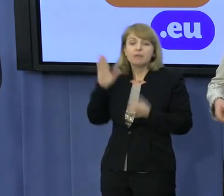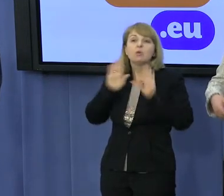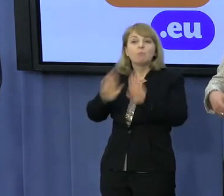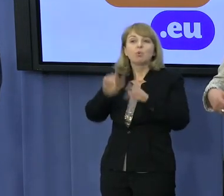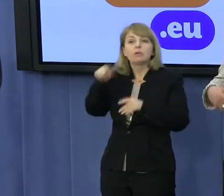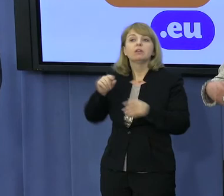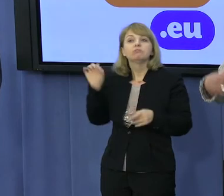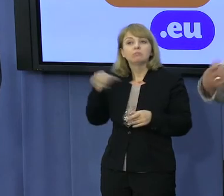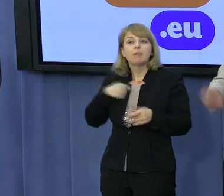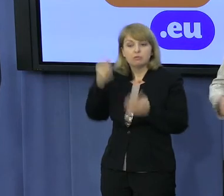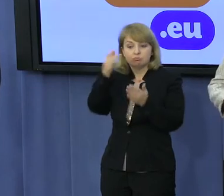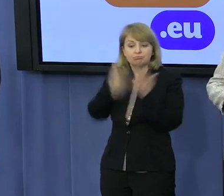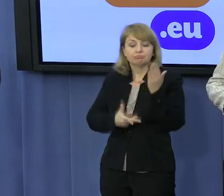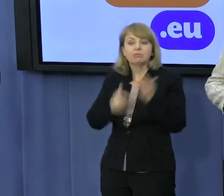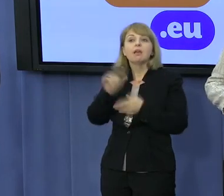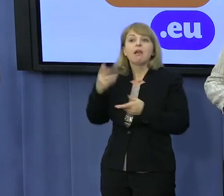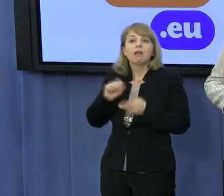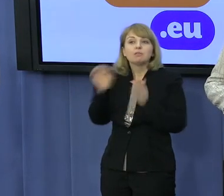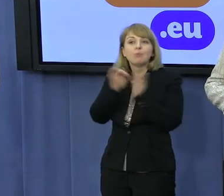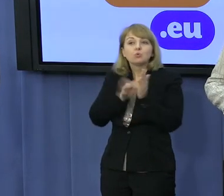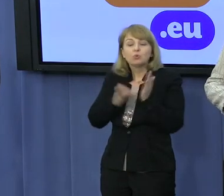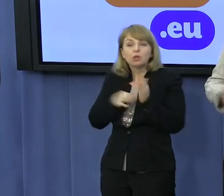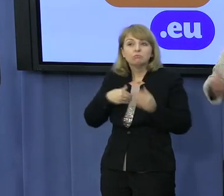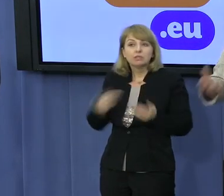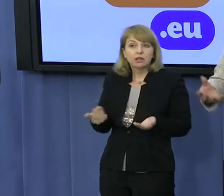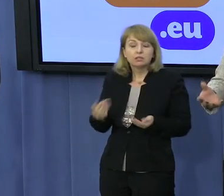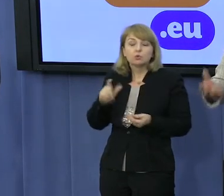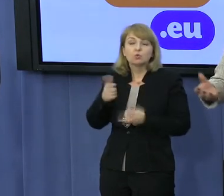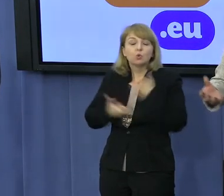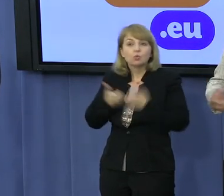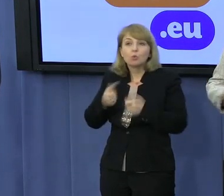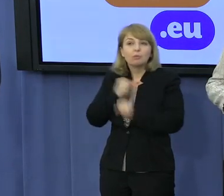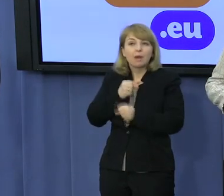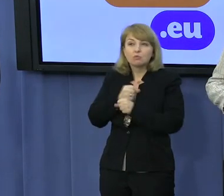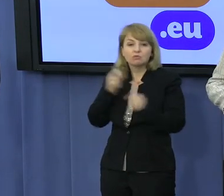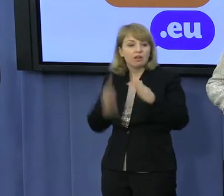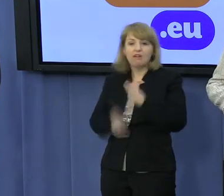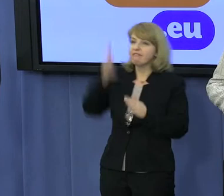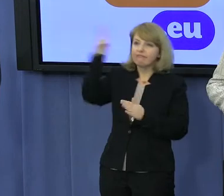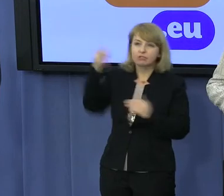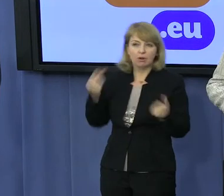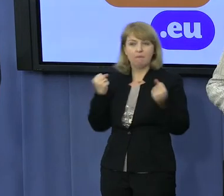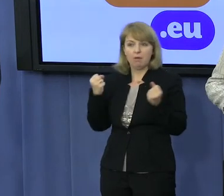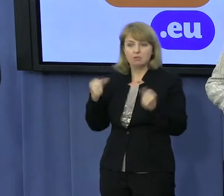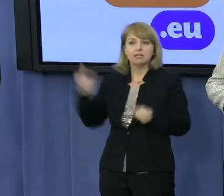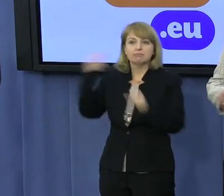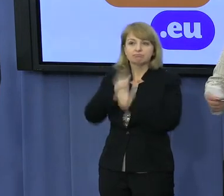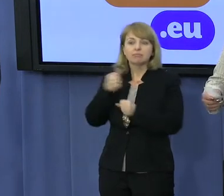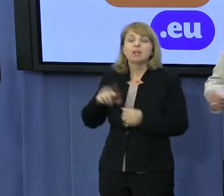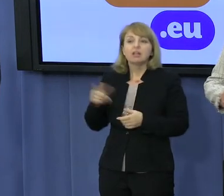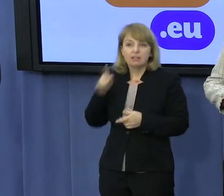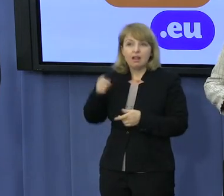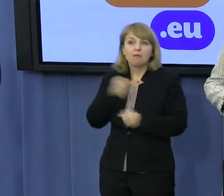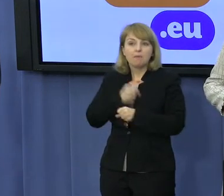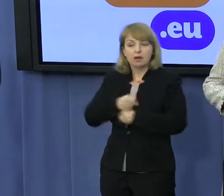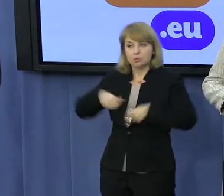umowy śmieciowe, stawiające pracownika na wyższej, mocniejszej pozycji wobec pracodawcy. No i